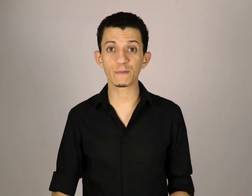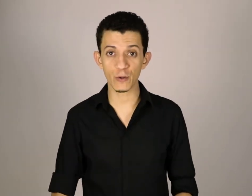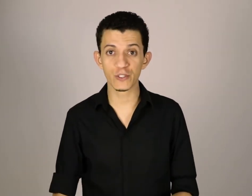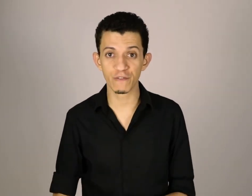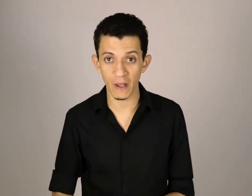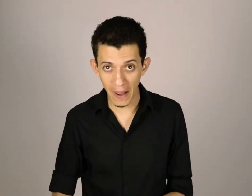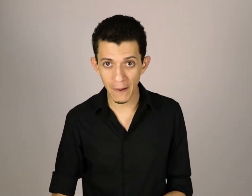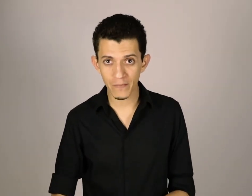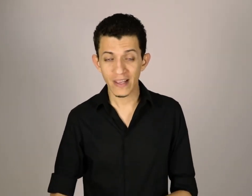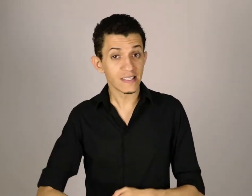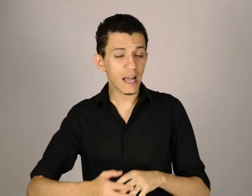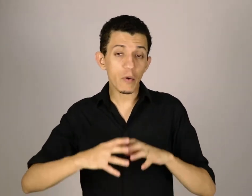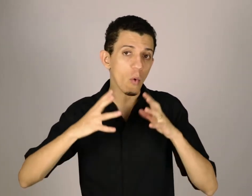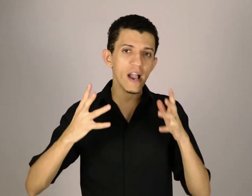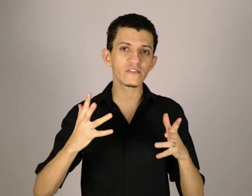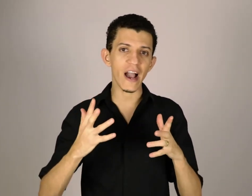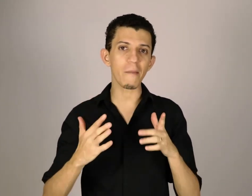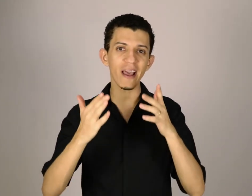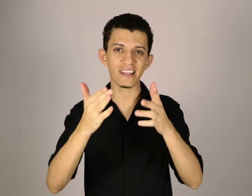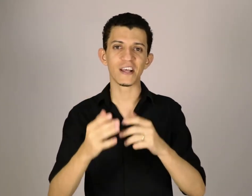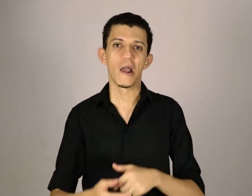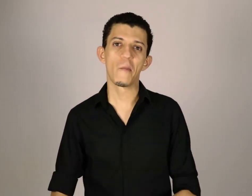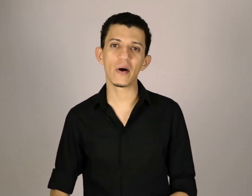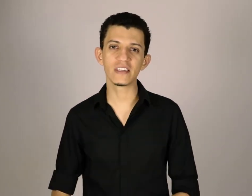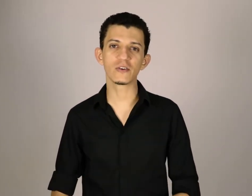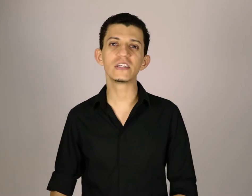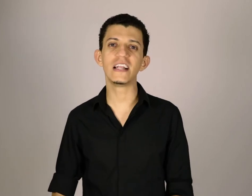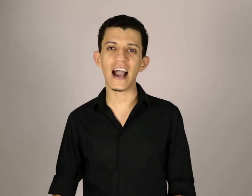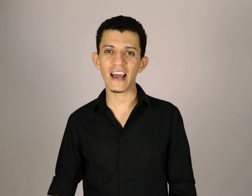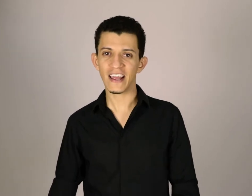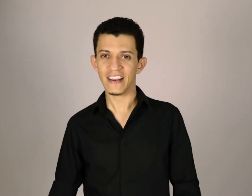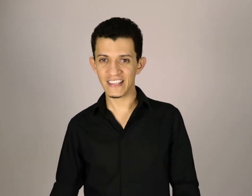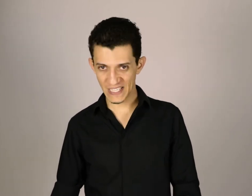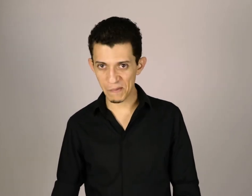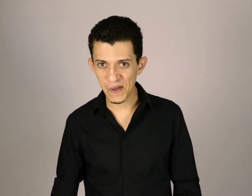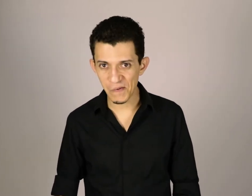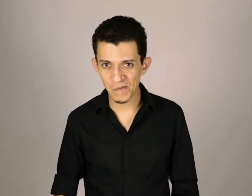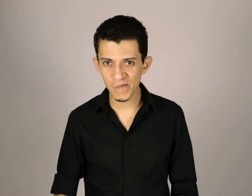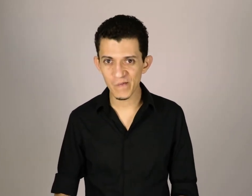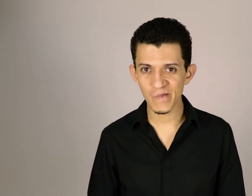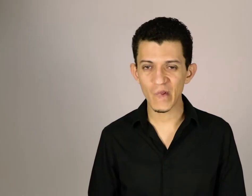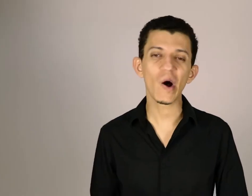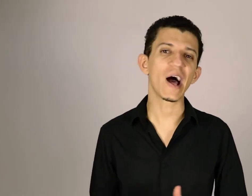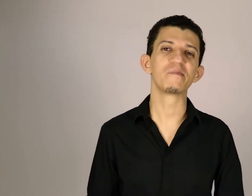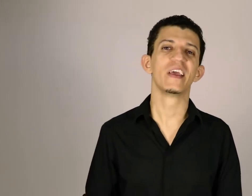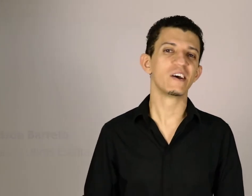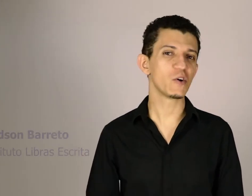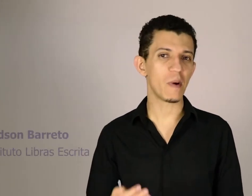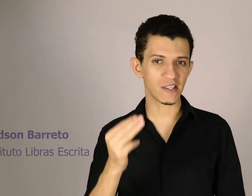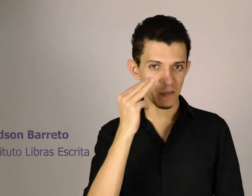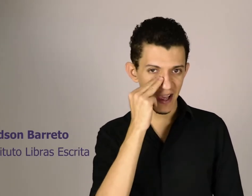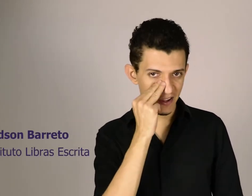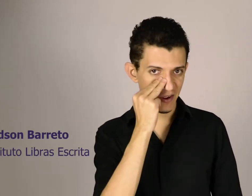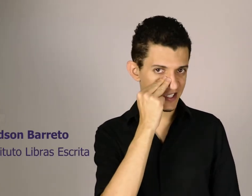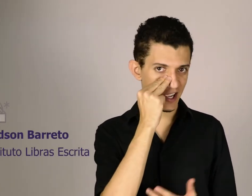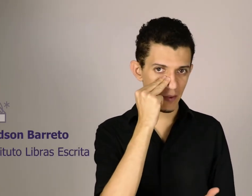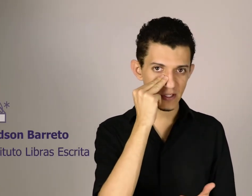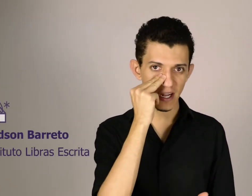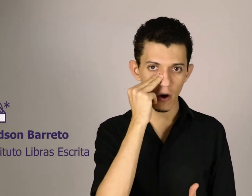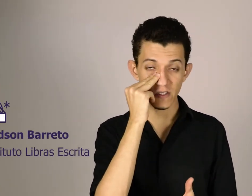produtivo também? Você sabe quais ferramentas podem te auxiliar nesse caminho? Olá, eu sou o Márcio Barreto, este aqui é o meu sinal, ou